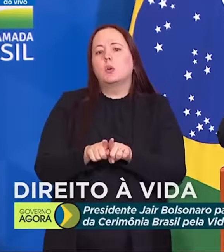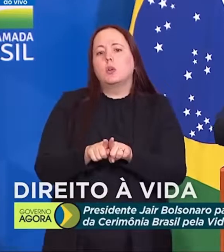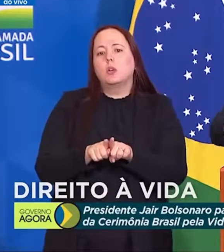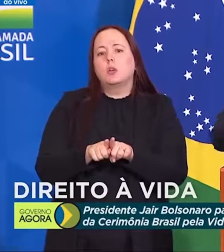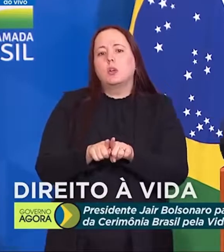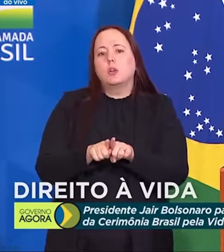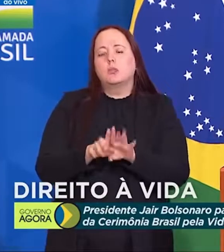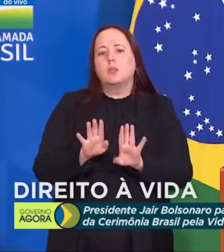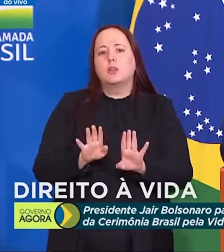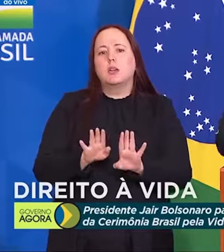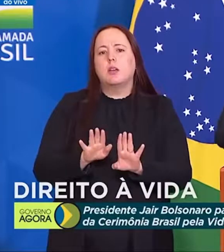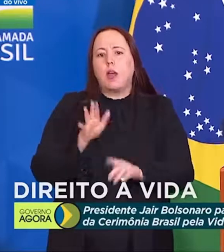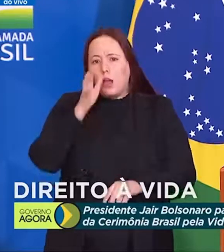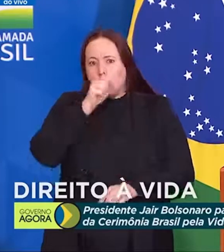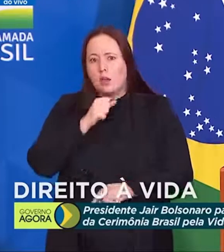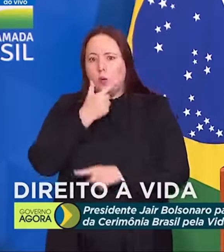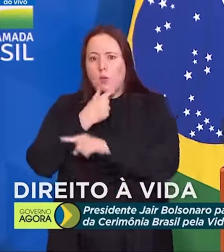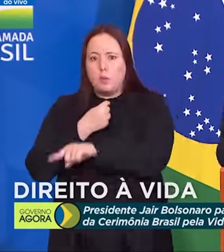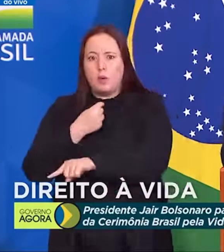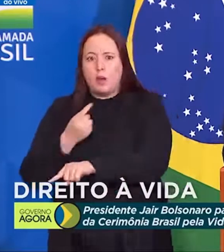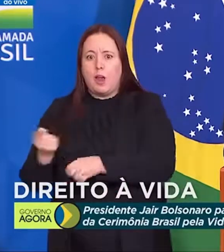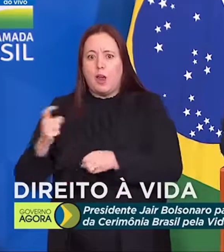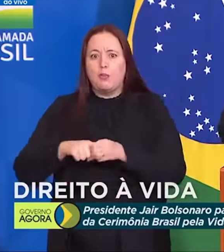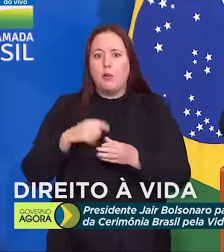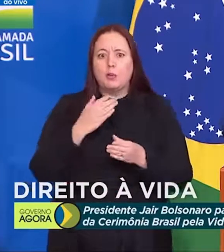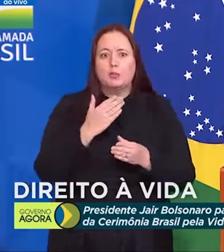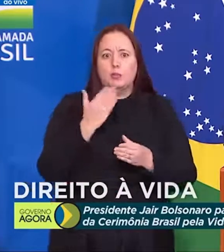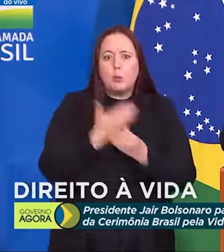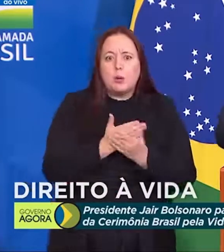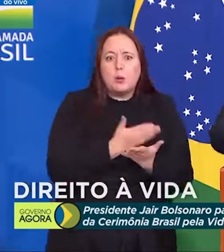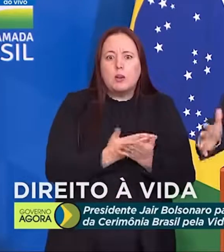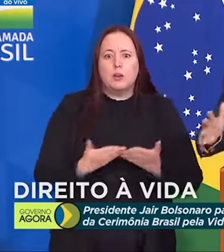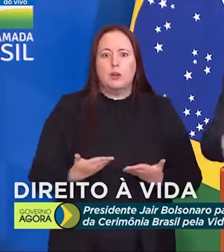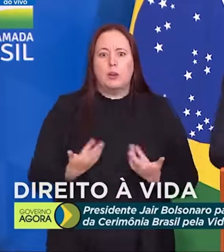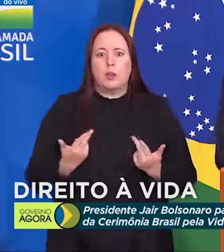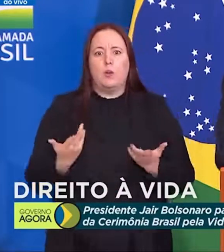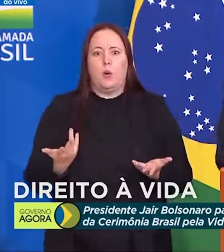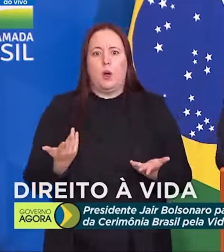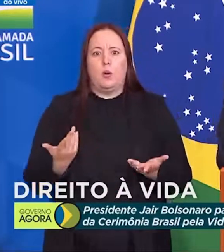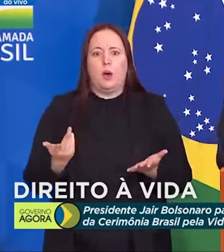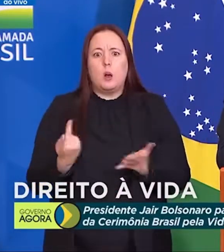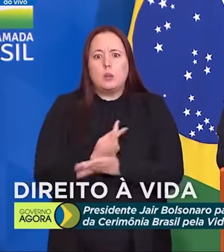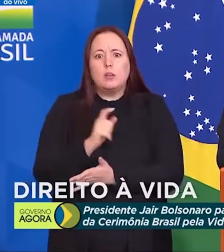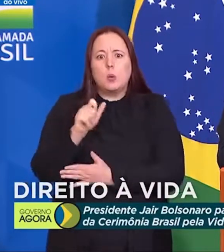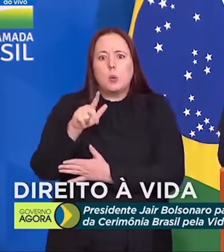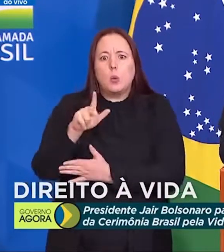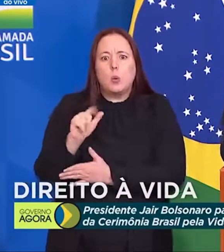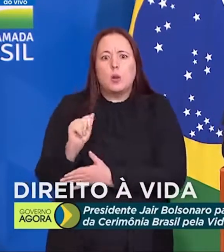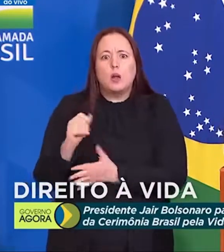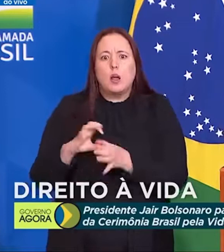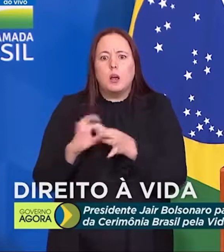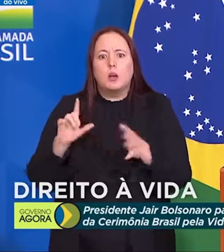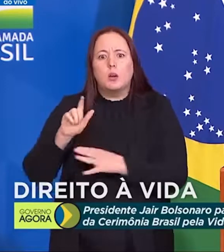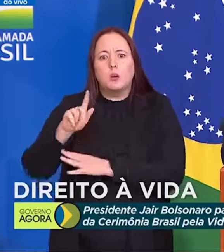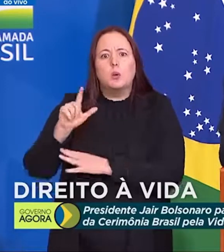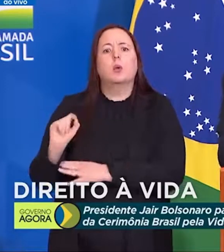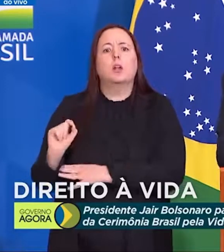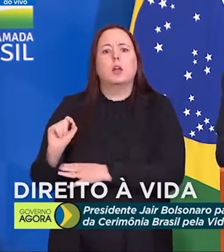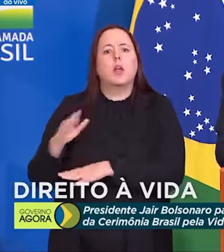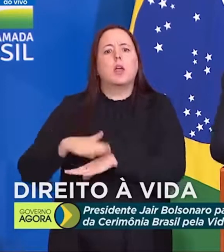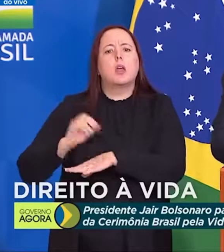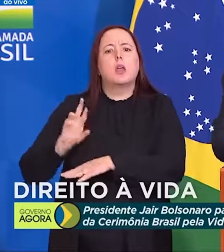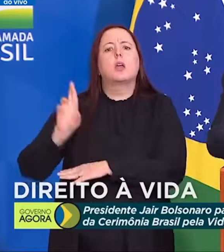Solte-se o João, volte o processo às origens. Assim foi a absolvição do Lula. Patrocinado por quem?